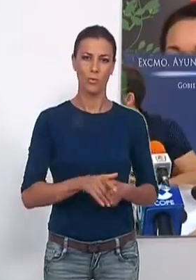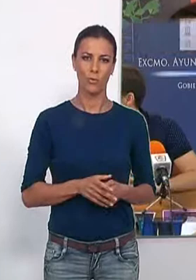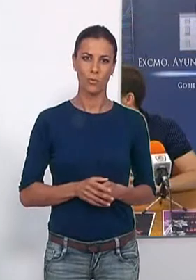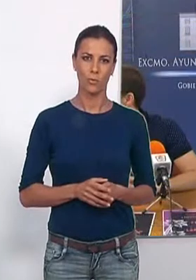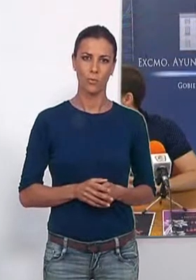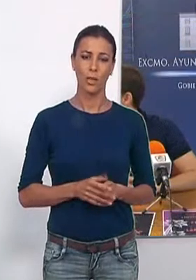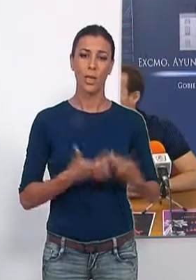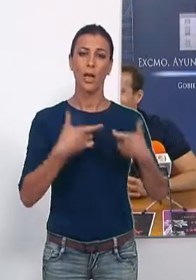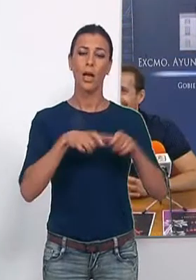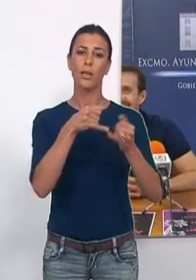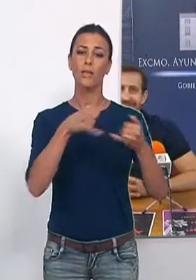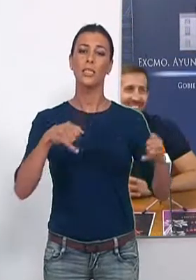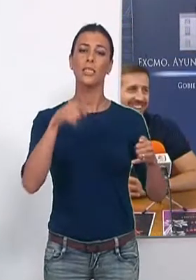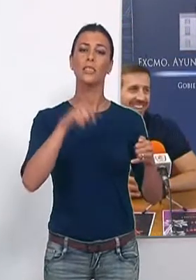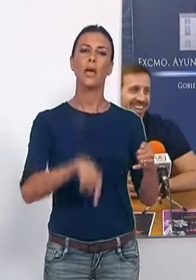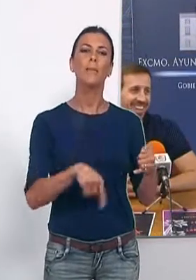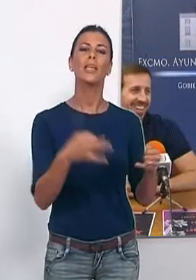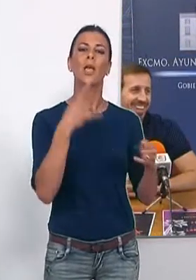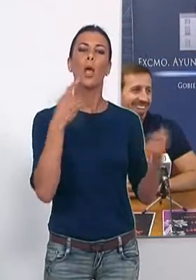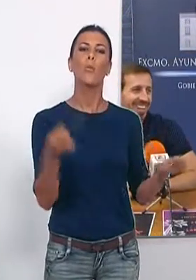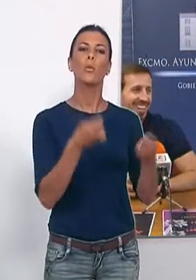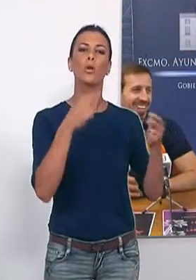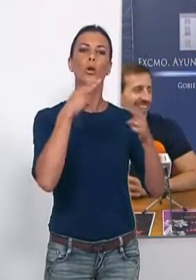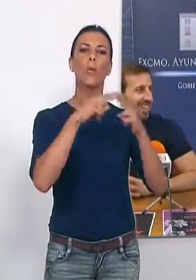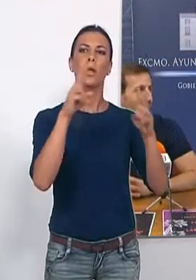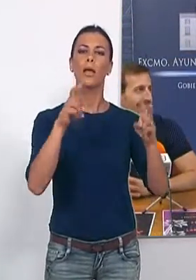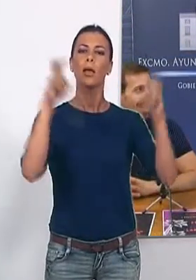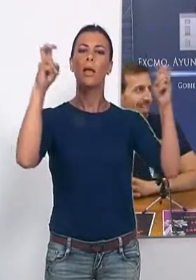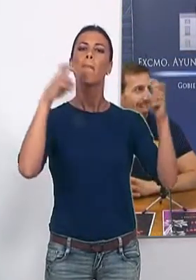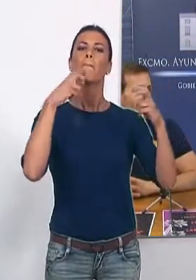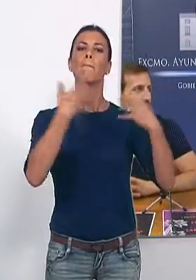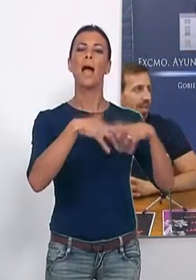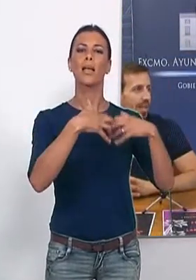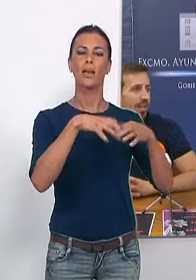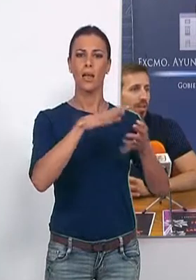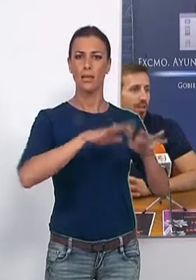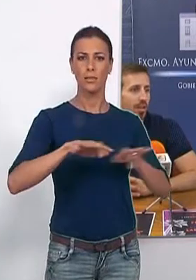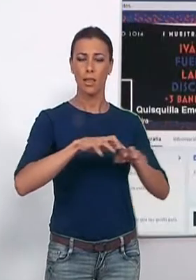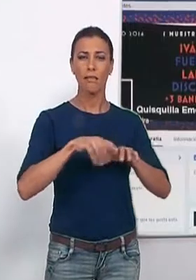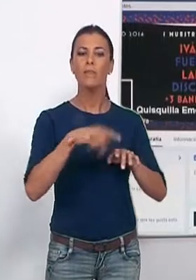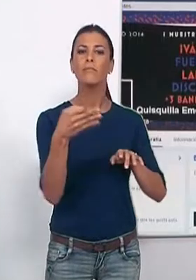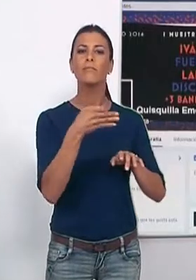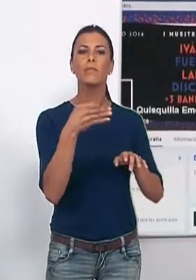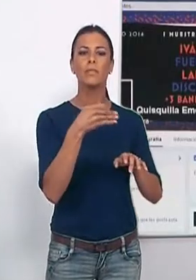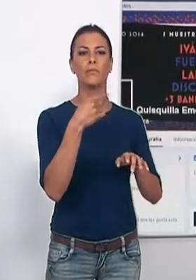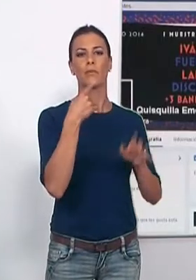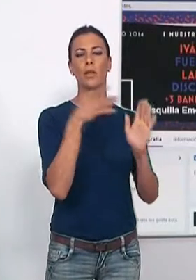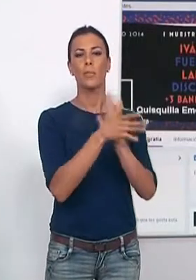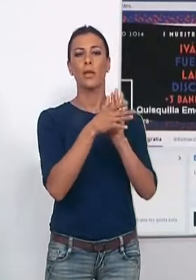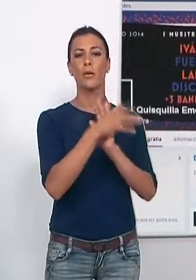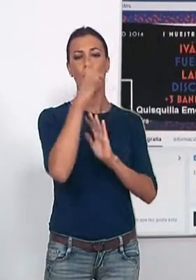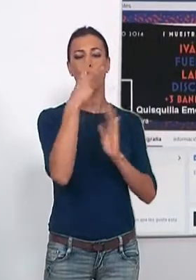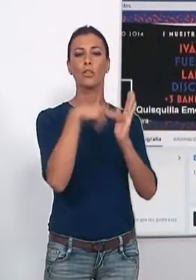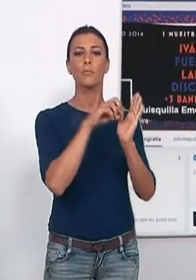El área de fiestas y la productora La Máquina de Escribir dan un giro a la edición del año 2014